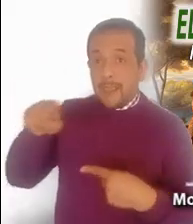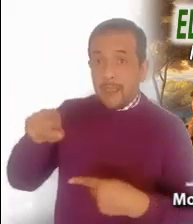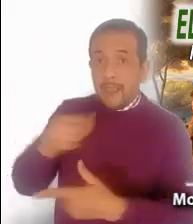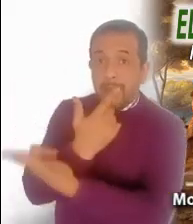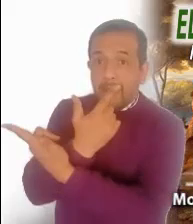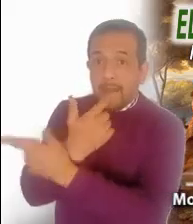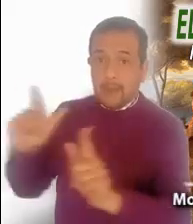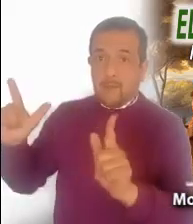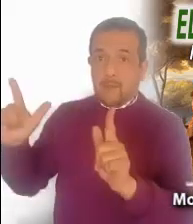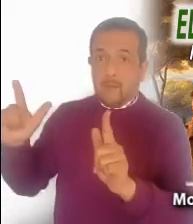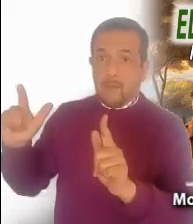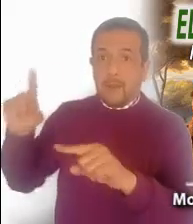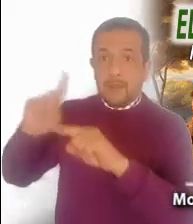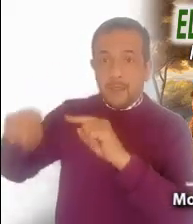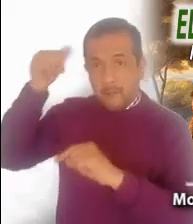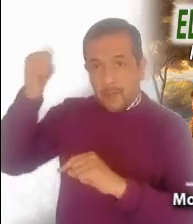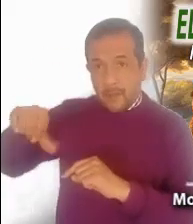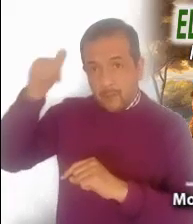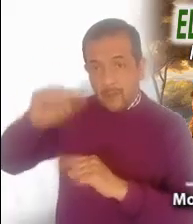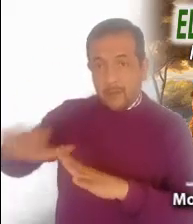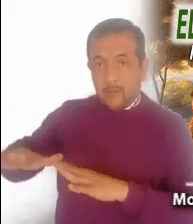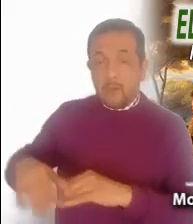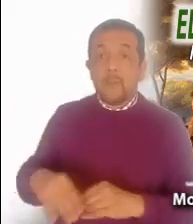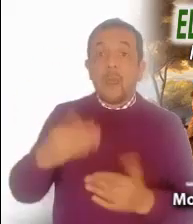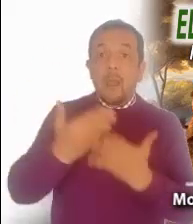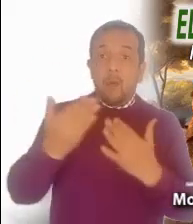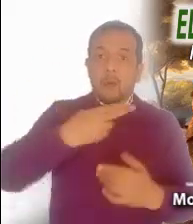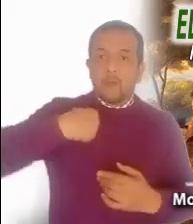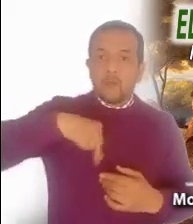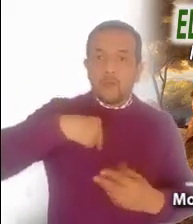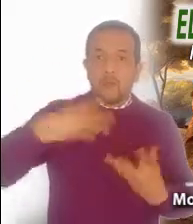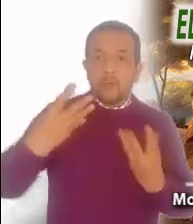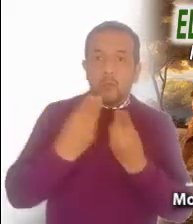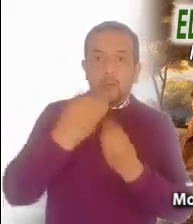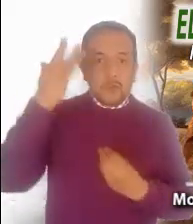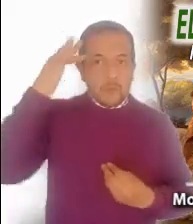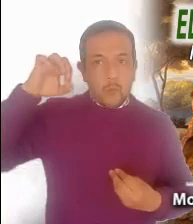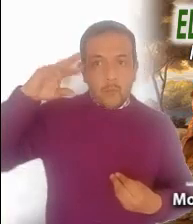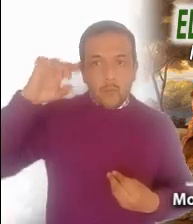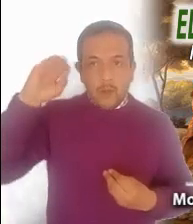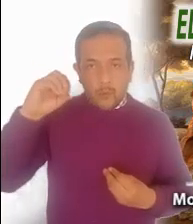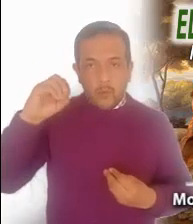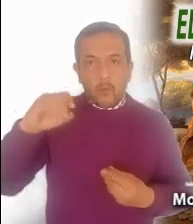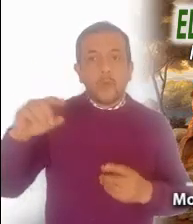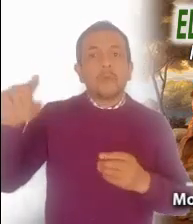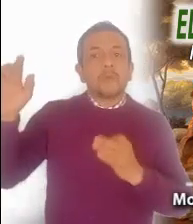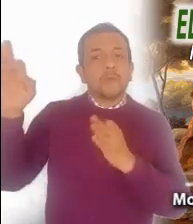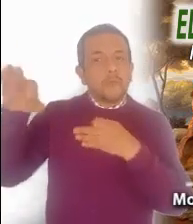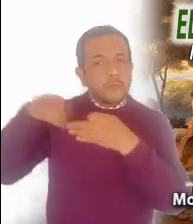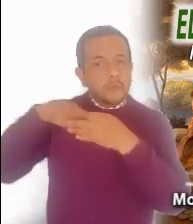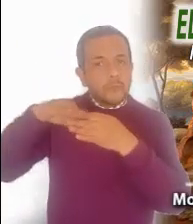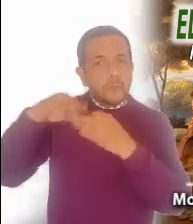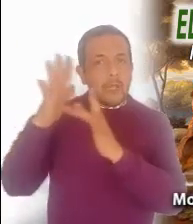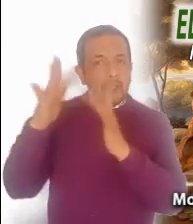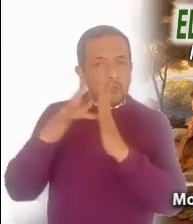De la mano de San Marcos, hoy nos acercamos a Jesús. Descubrimos ese espíritu nuevo